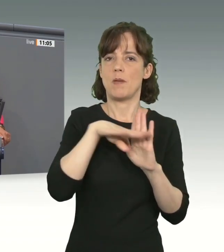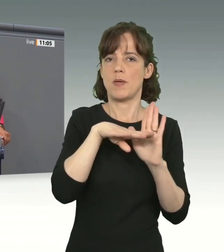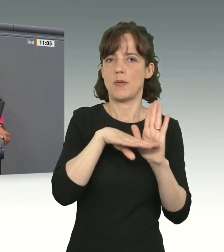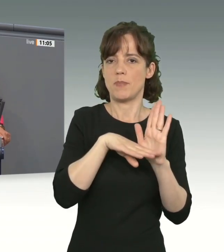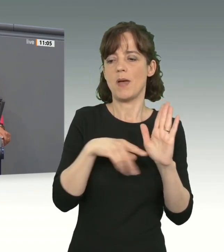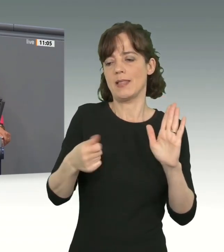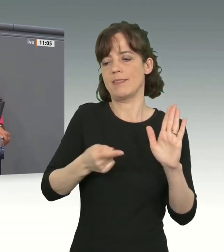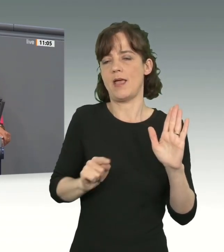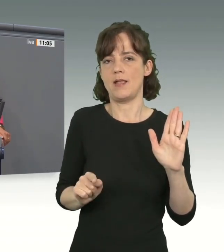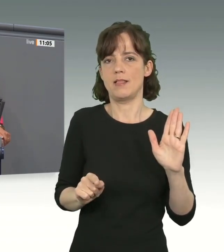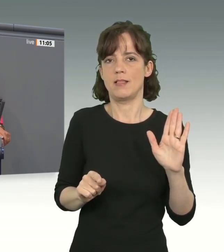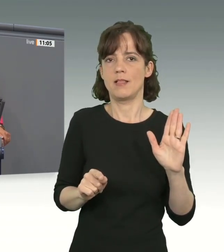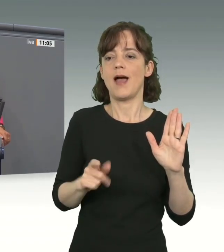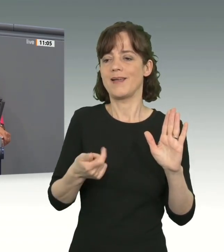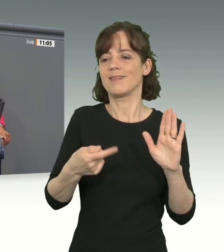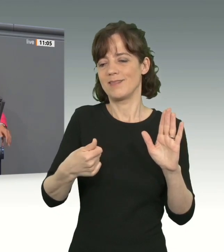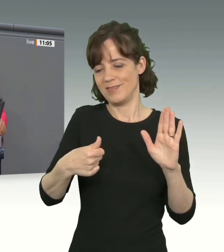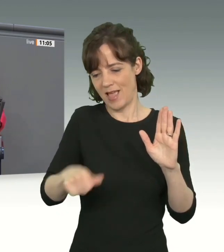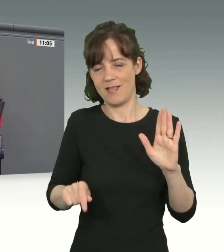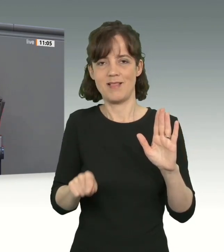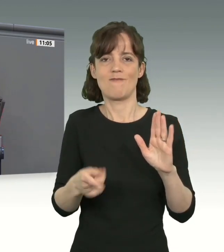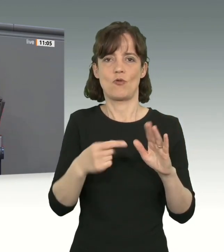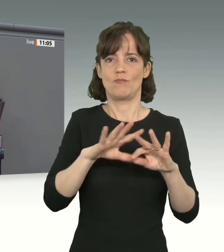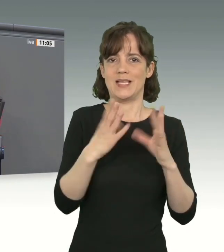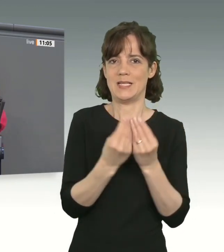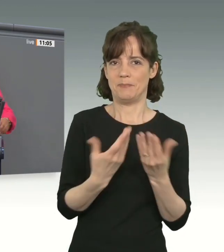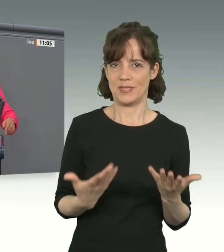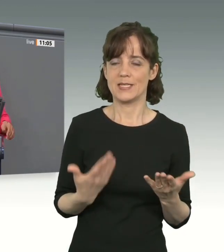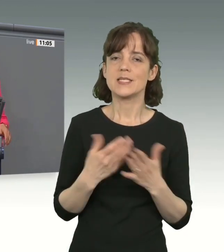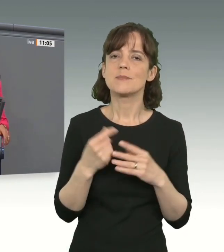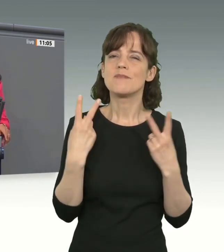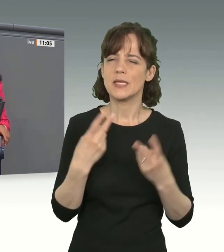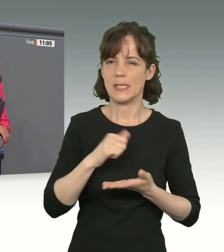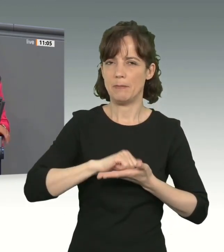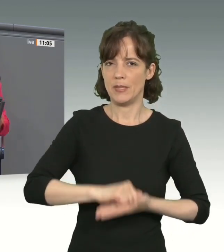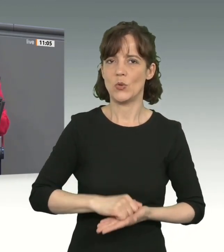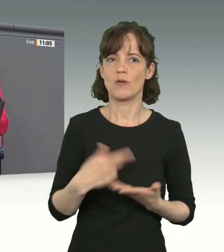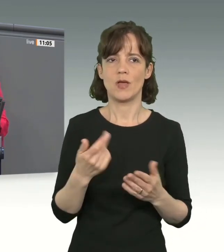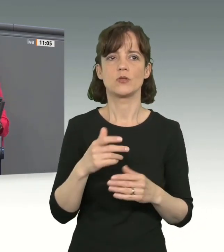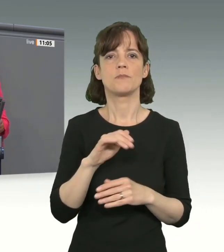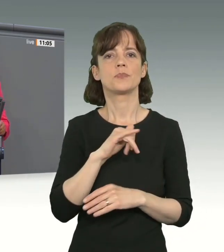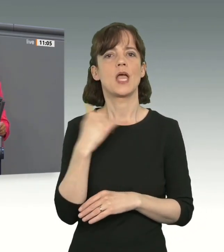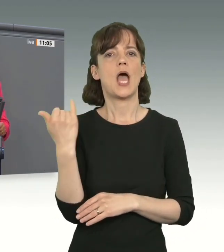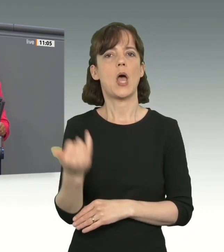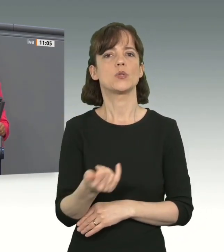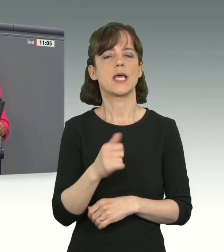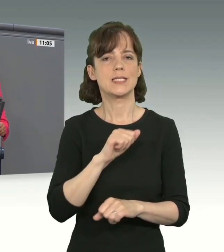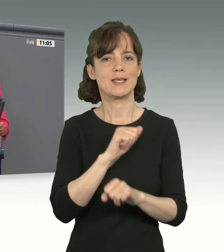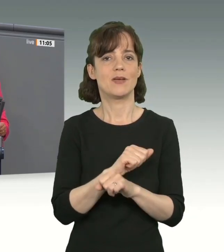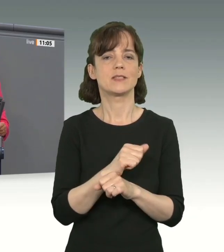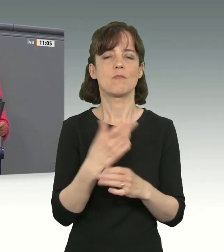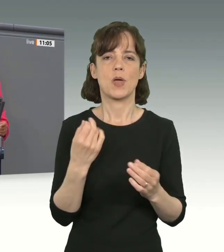ein Teil in einem großen Ganzen. Dabei ist mir besonders wichtig zu betonen, dass der Ausreisegewahrsam unter strengen rechtlichen